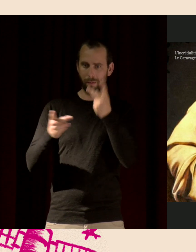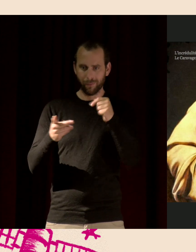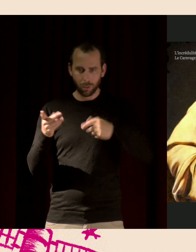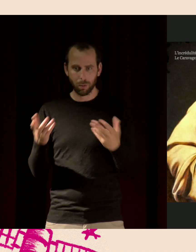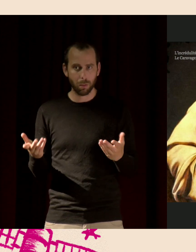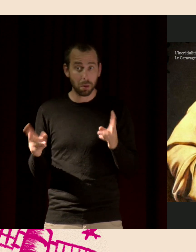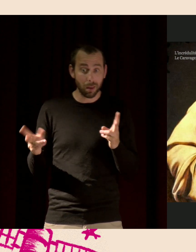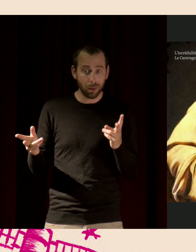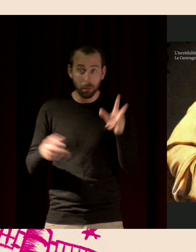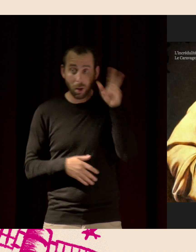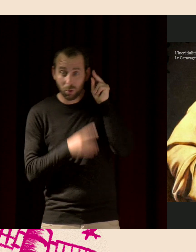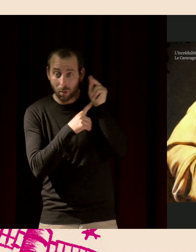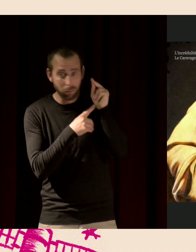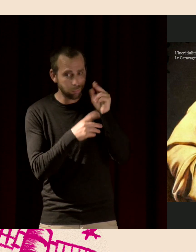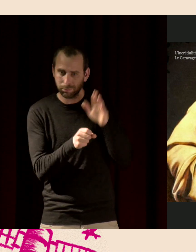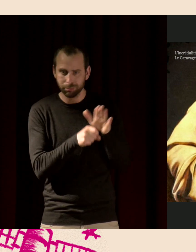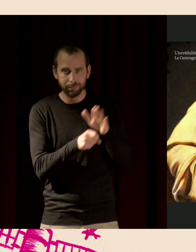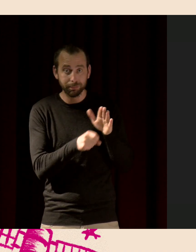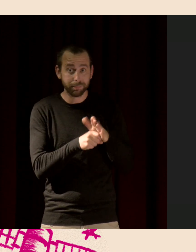entendre ne suffit pas.